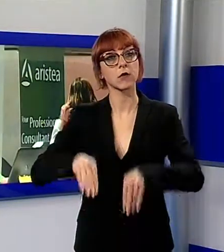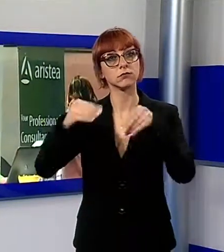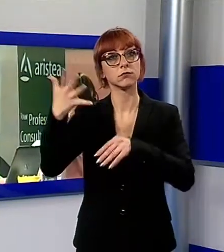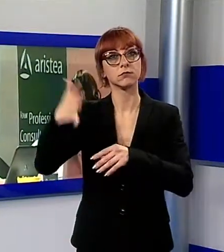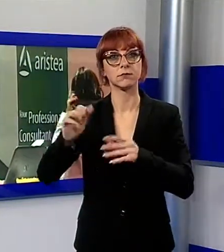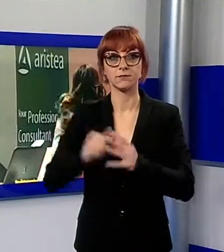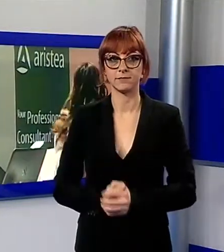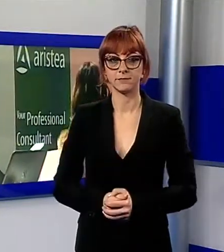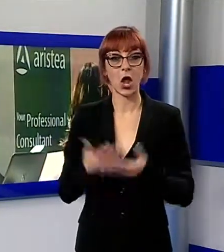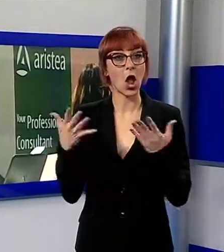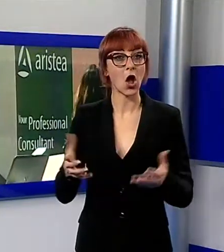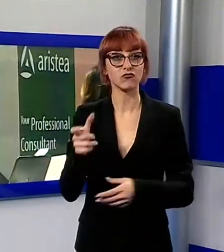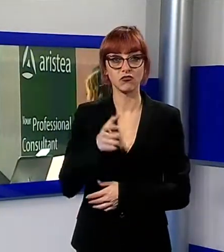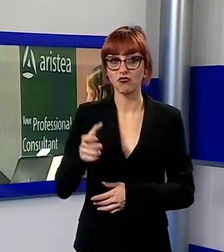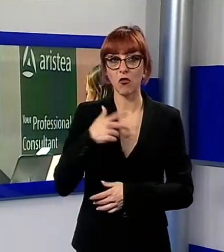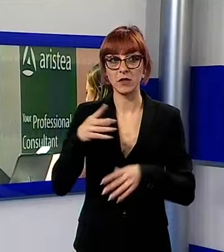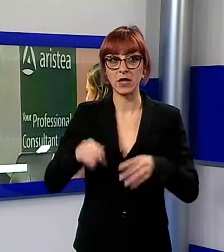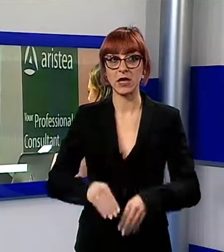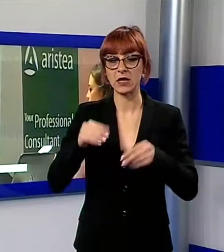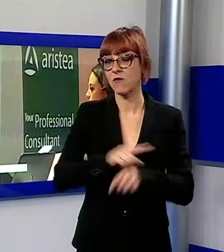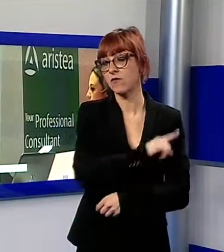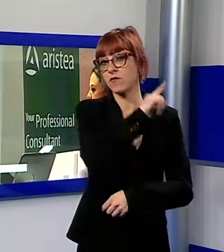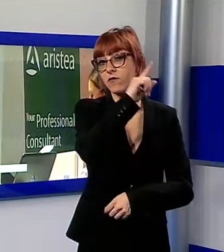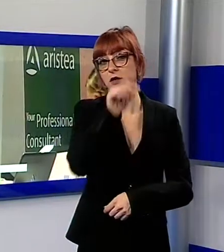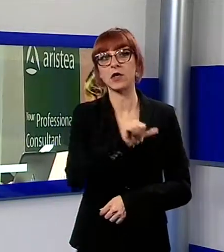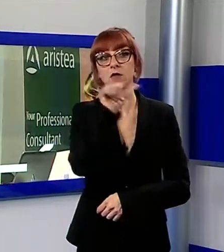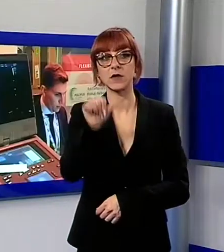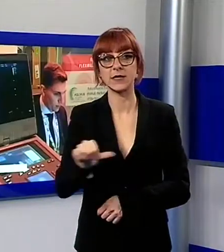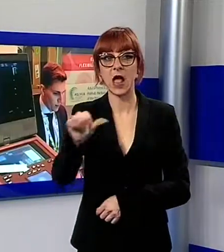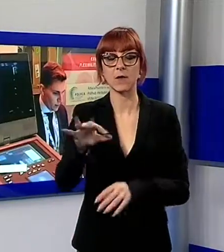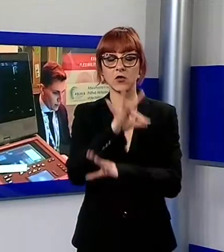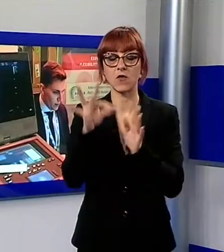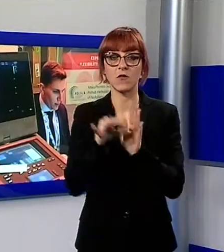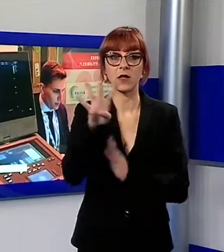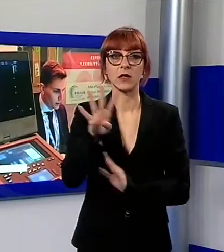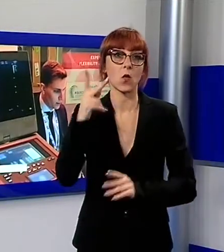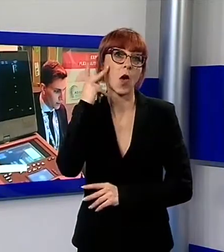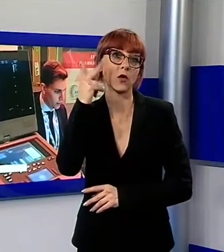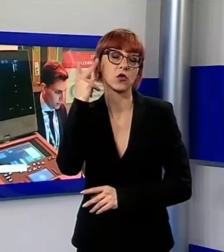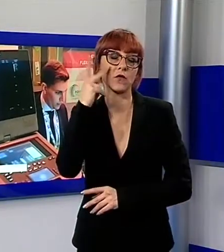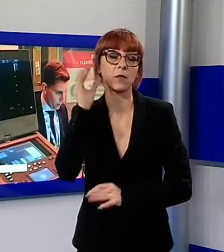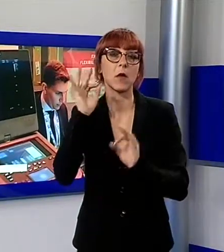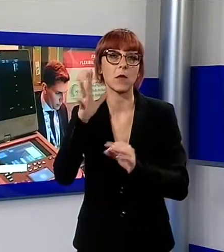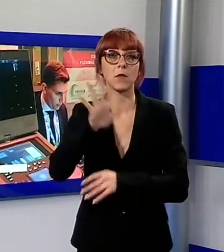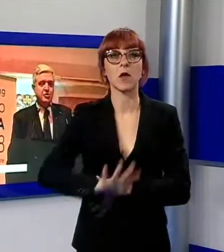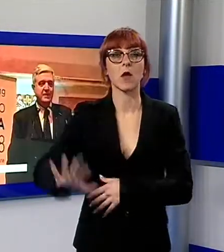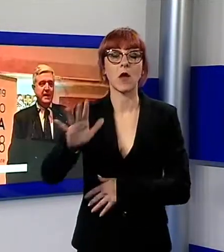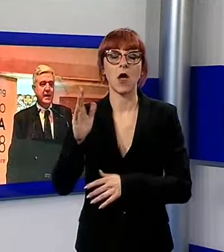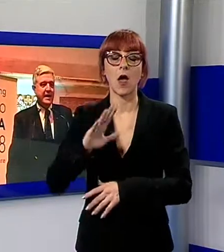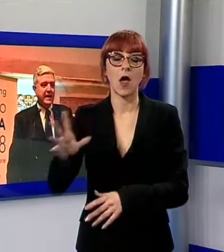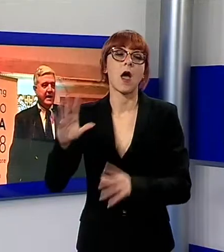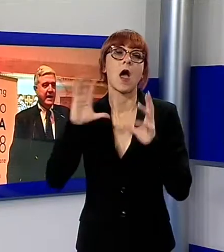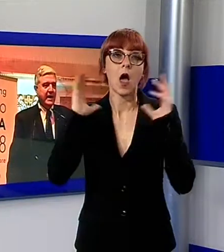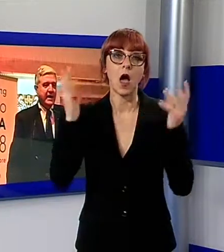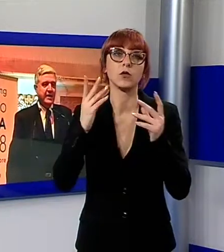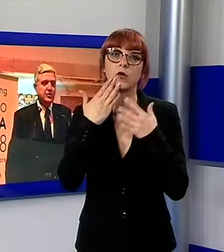È iniziata oggi, giovedì, per proseguire fino a sabato 24 febbraio, nell'auditorium di San Francesco, la dodicesima edizione